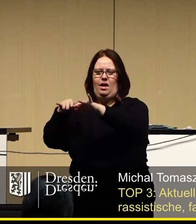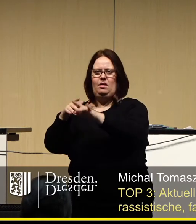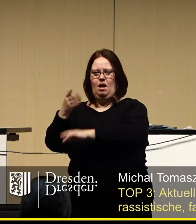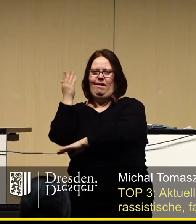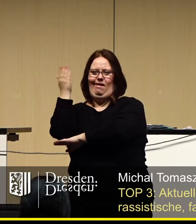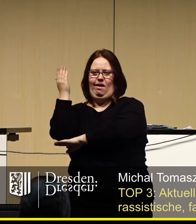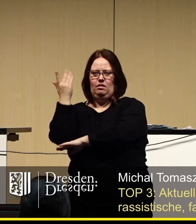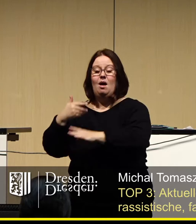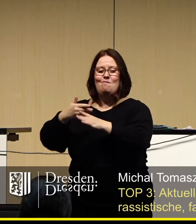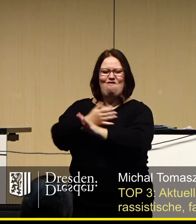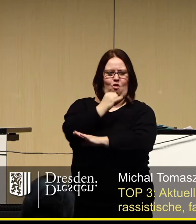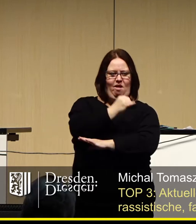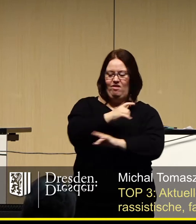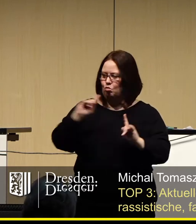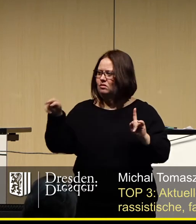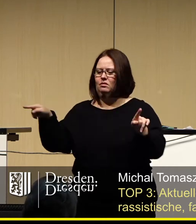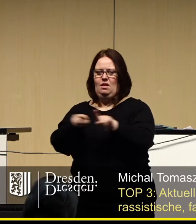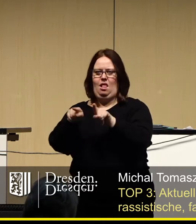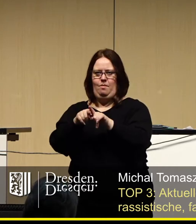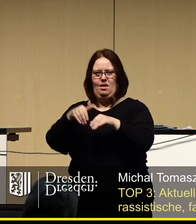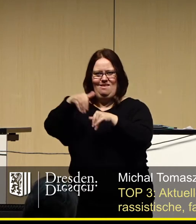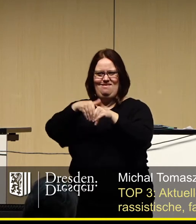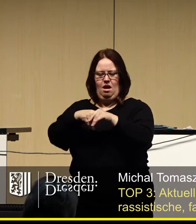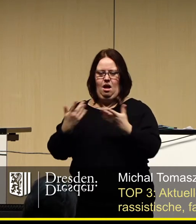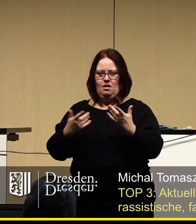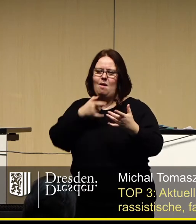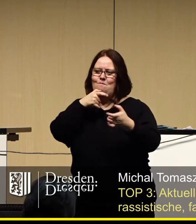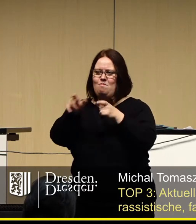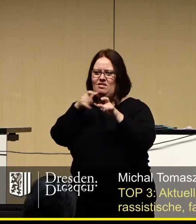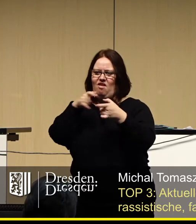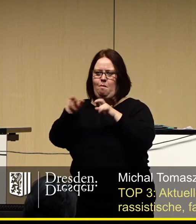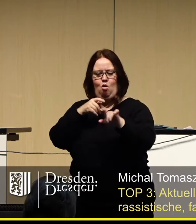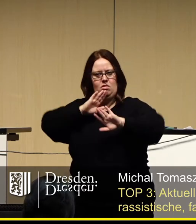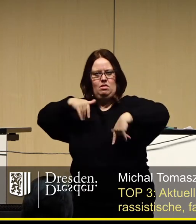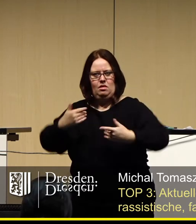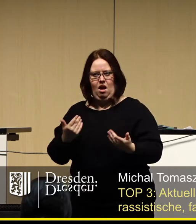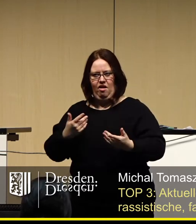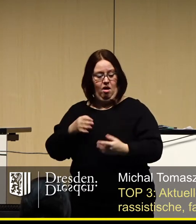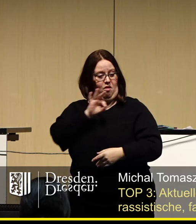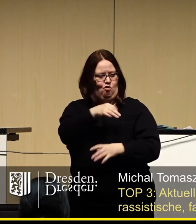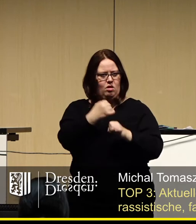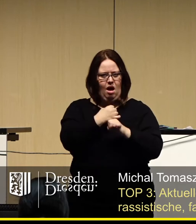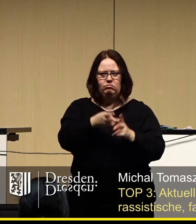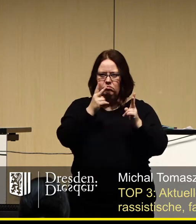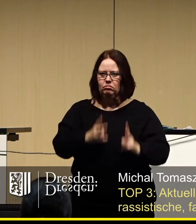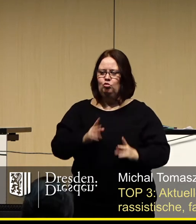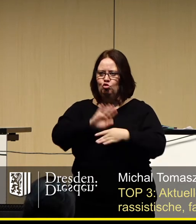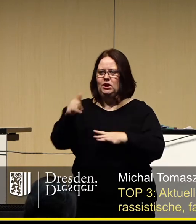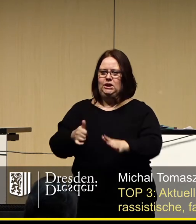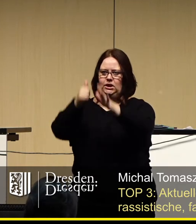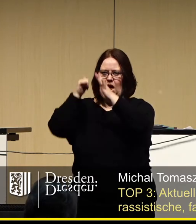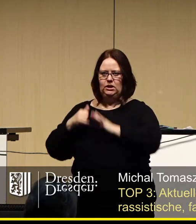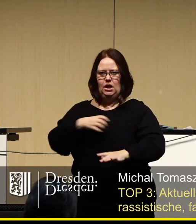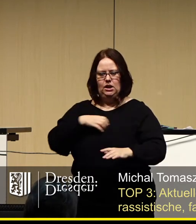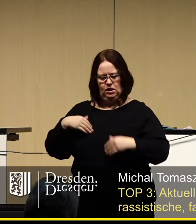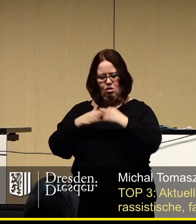bevor sie zur Waffe geriffen und Menschen ermordeten. Die verbalen Legitimationsbrücken für diese Taten also werden seit sechs Jahren